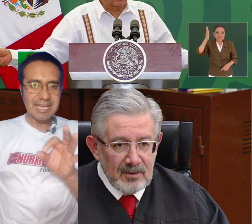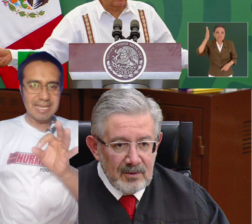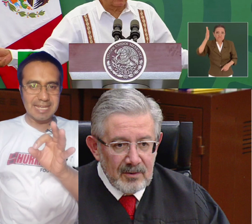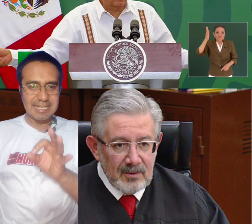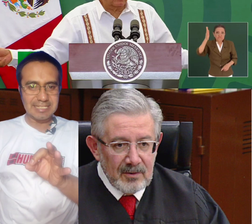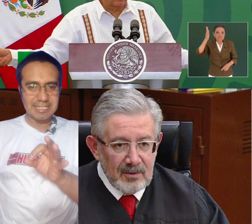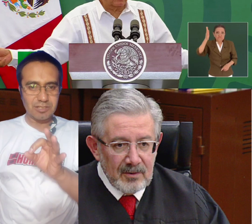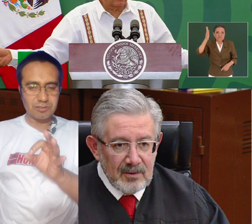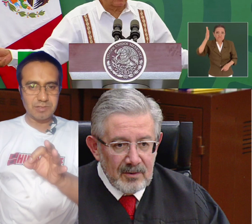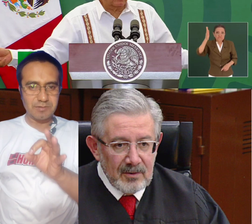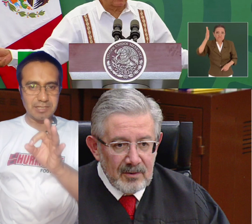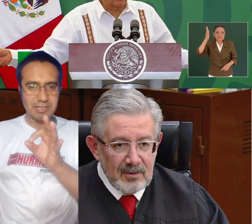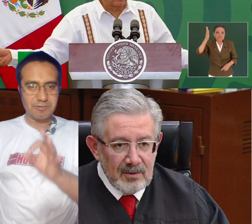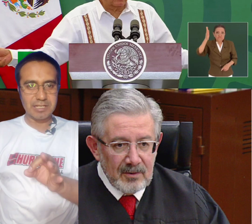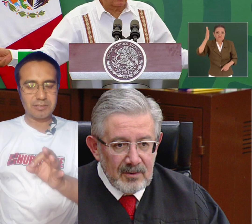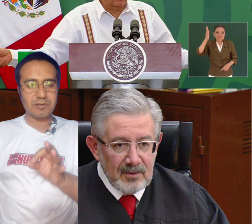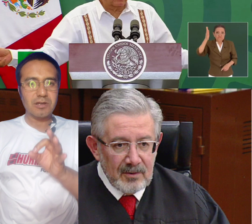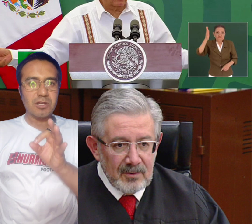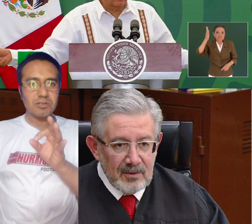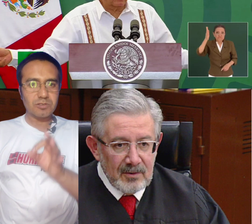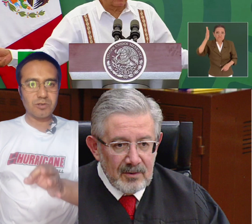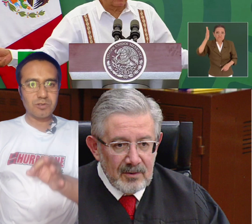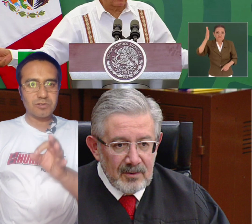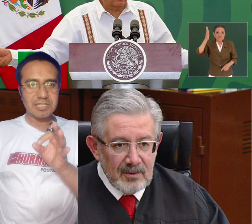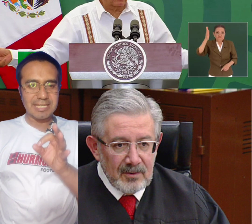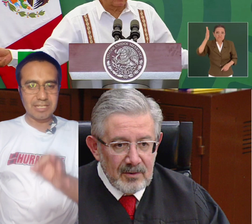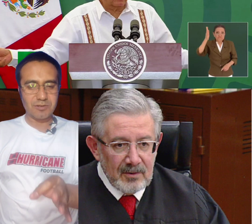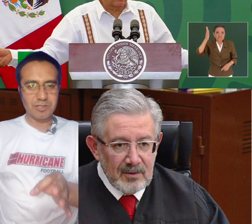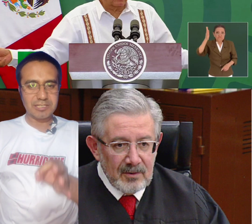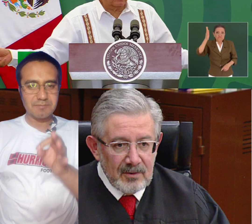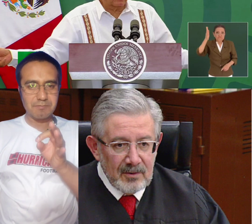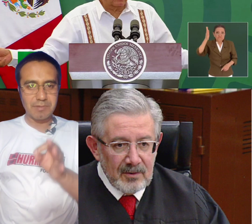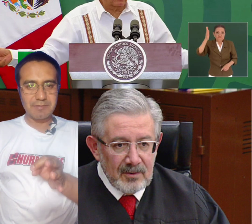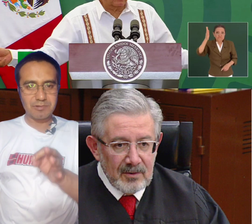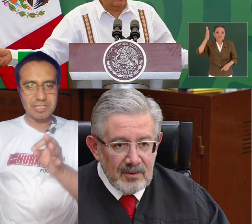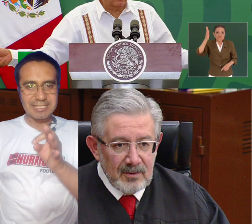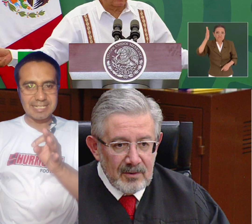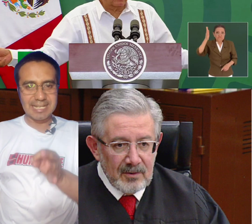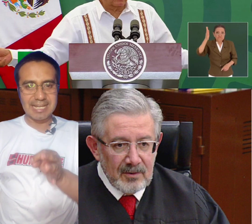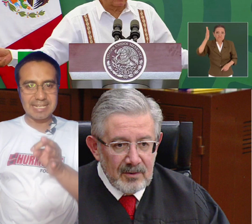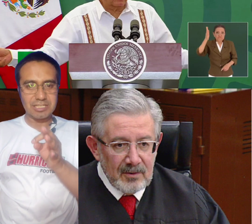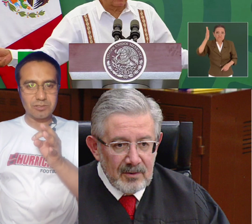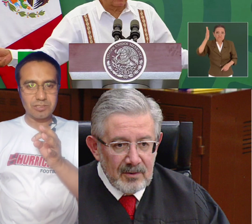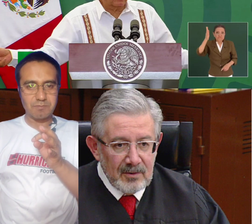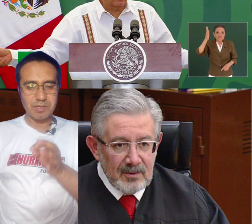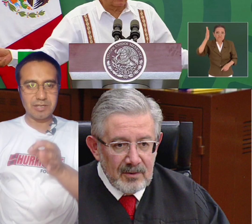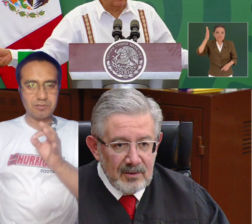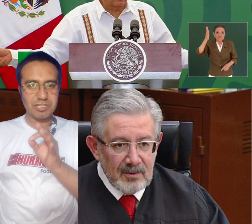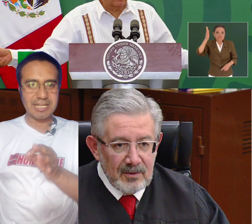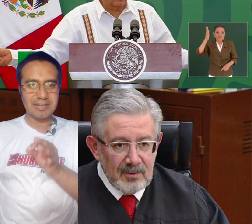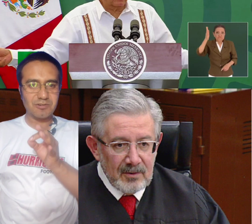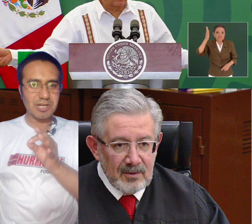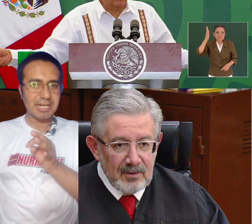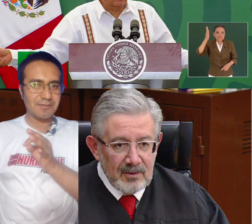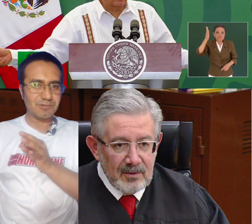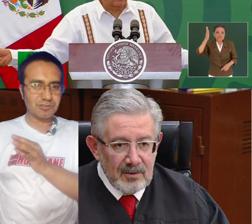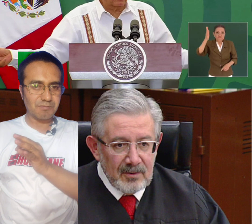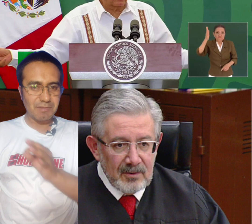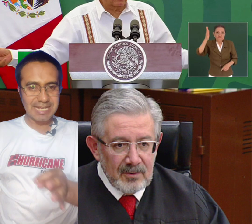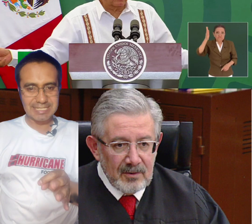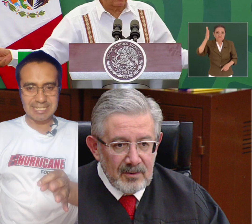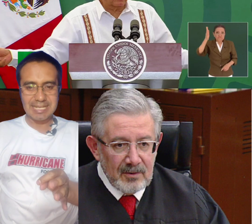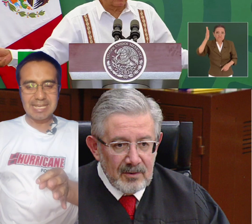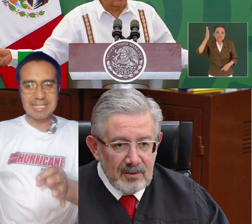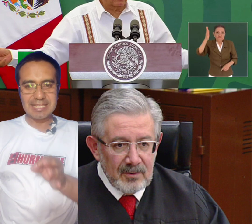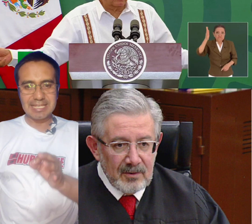amigas en este 2024 todos y todas vamos a sacar estos tipejos ya no queremos